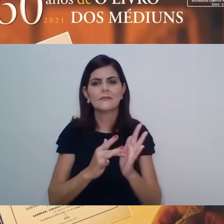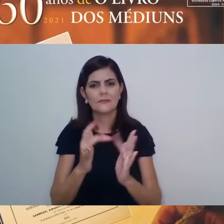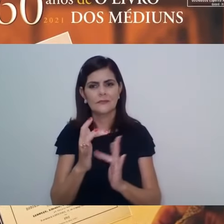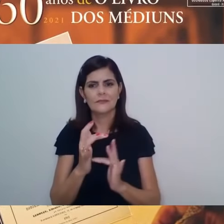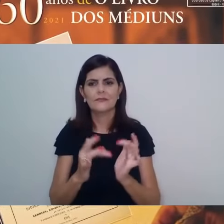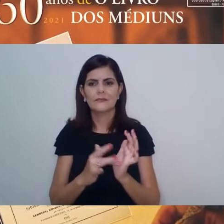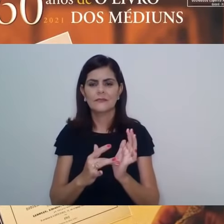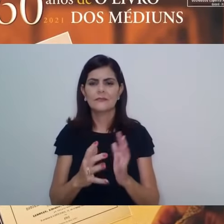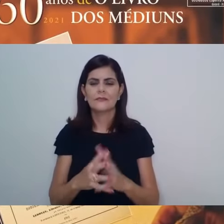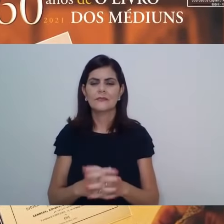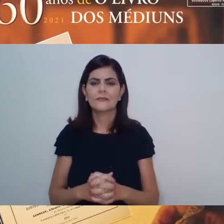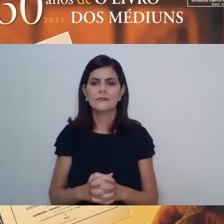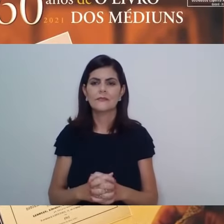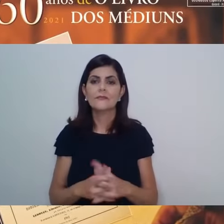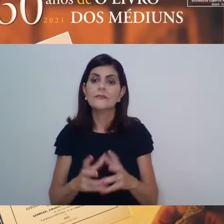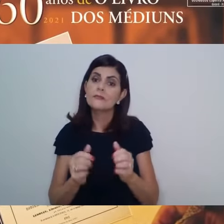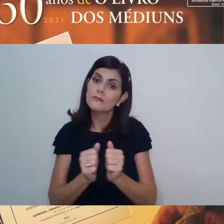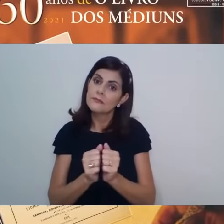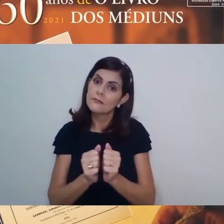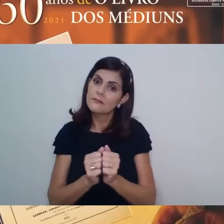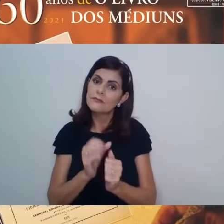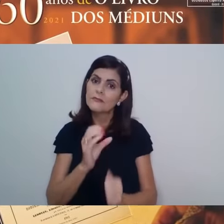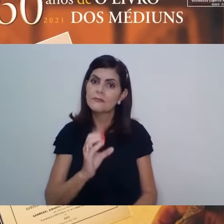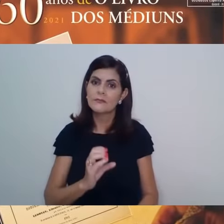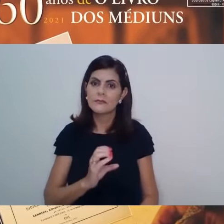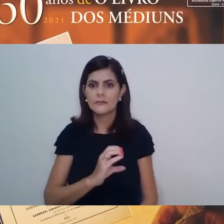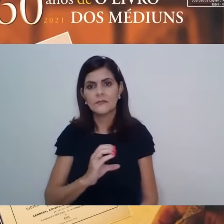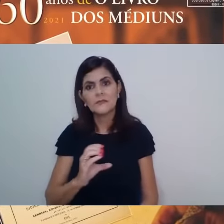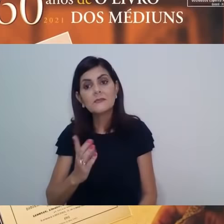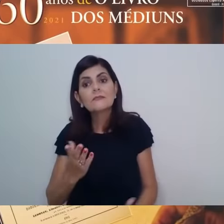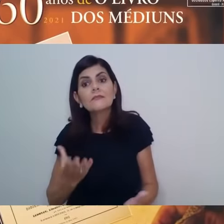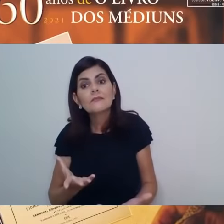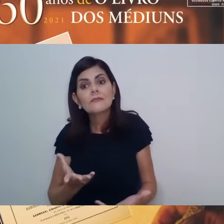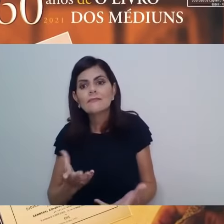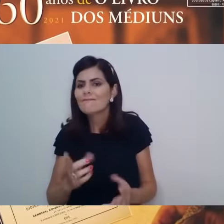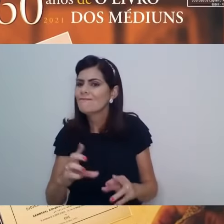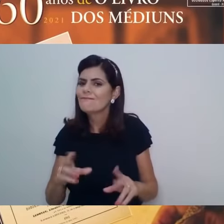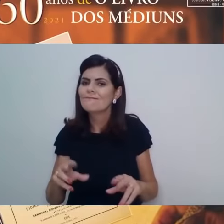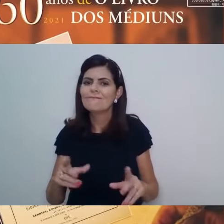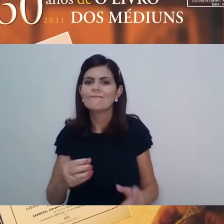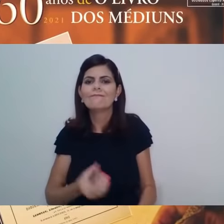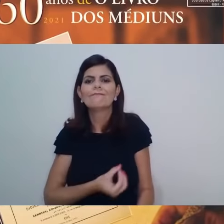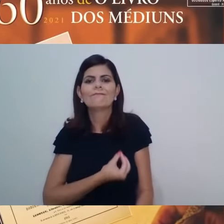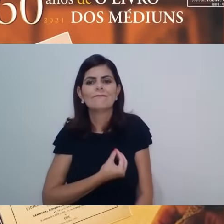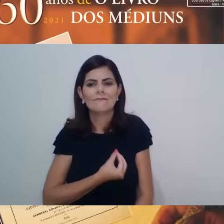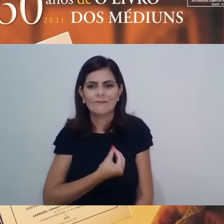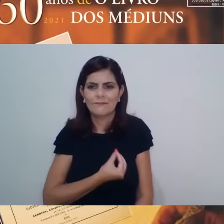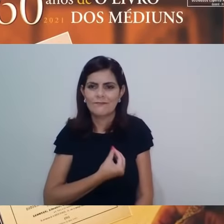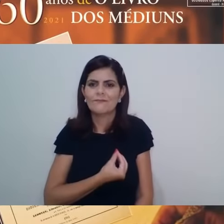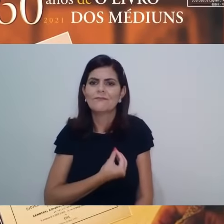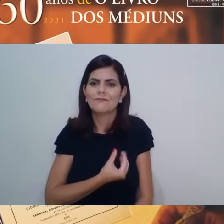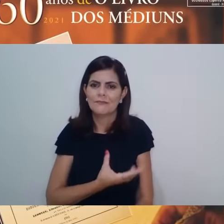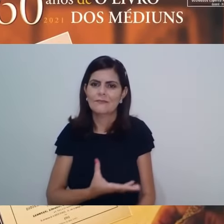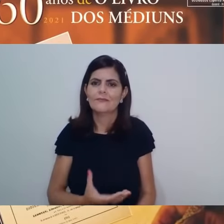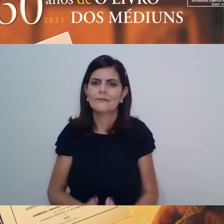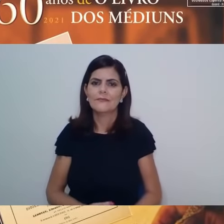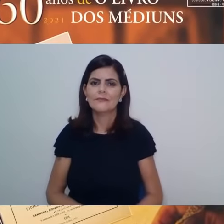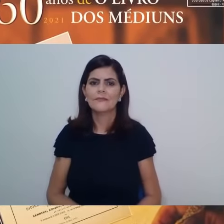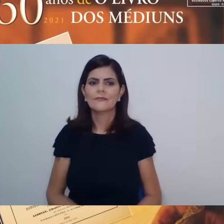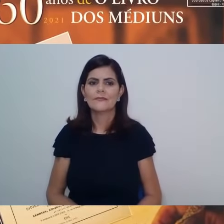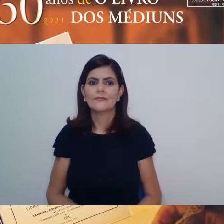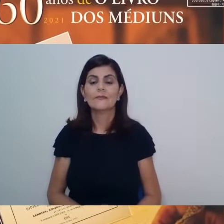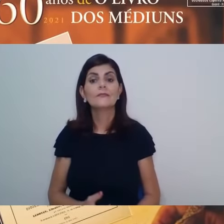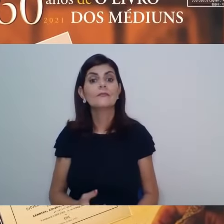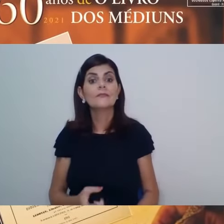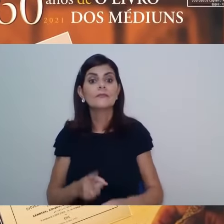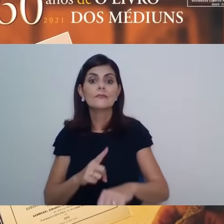vinculados ao cristianismo, mais distanciados da vivência da mensagem de Jesus. Até que chegou o